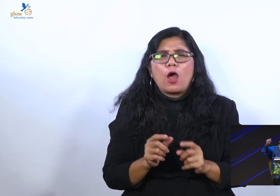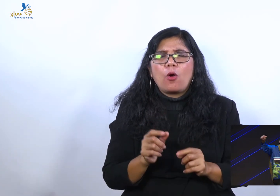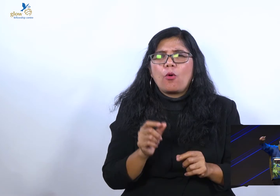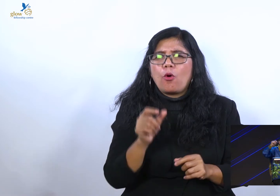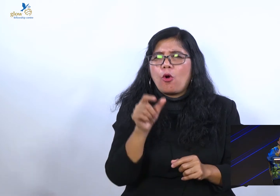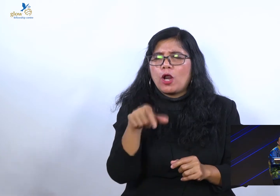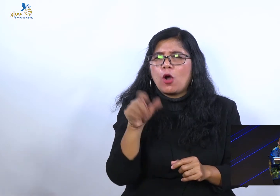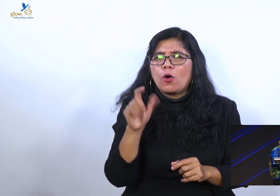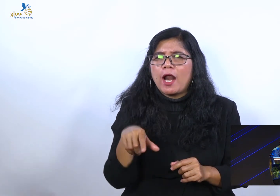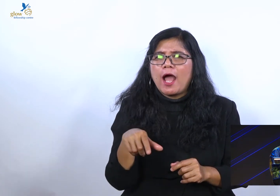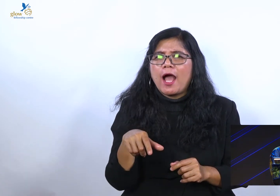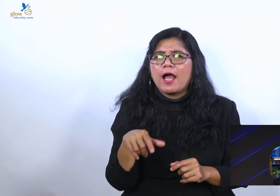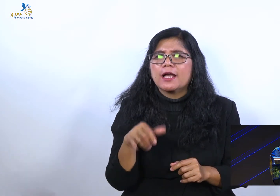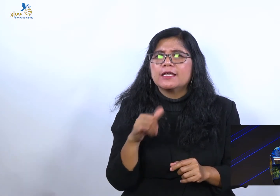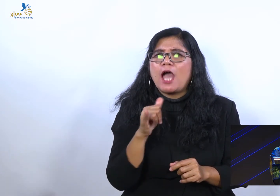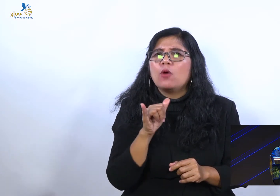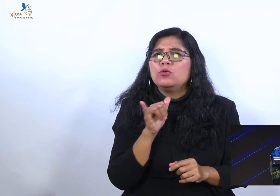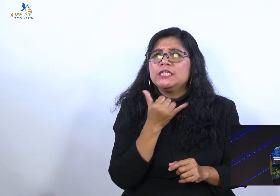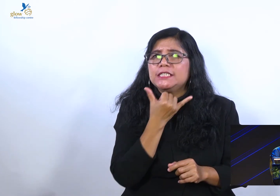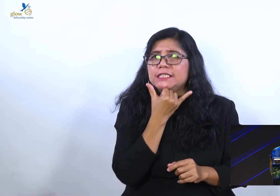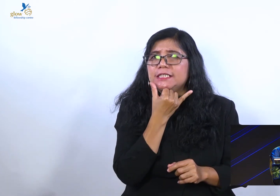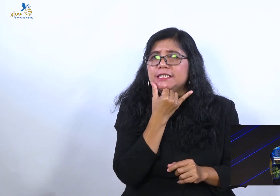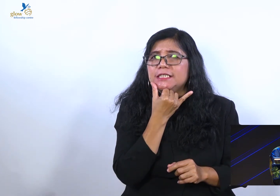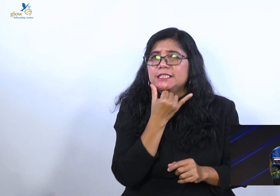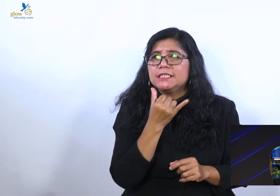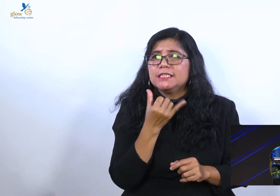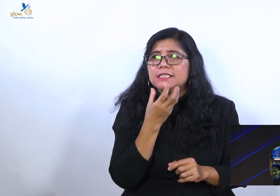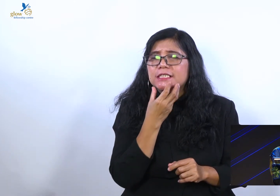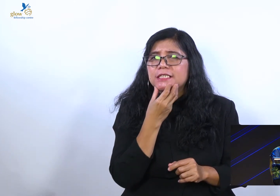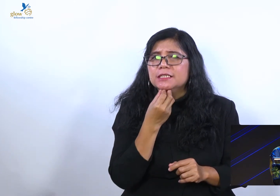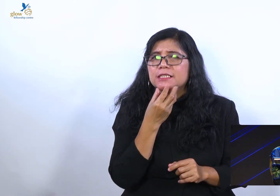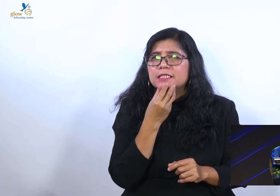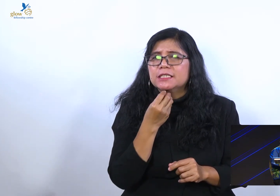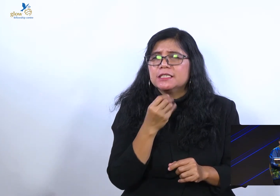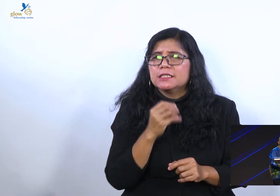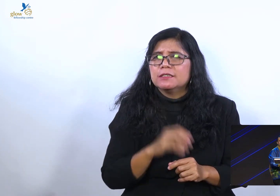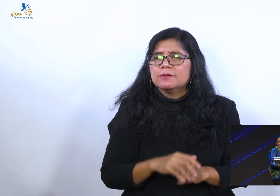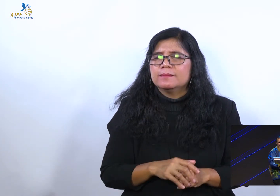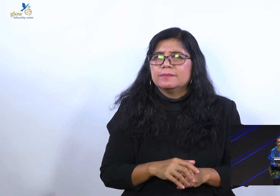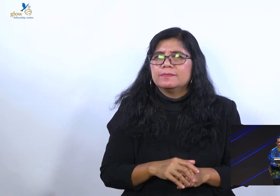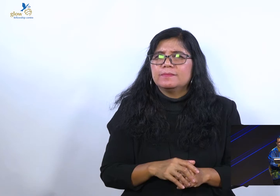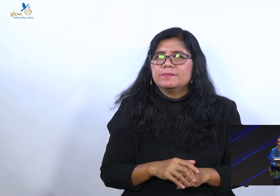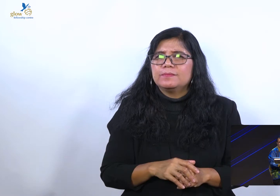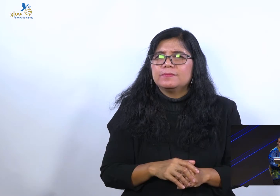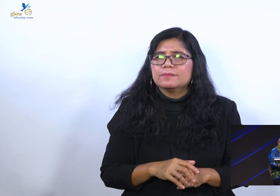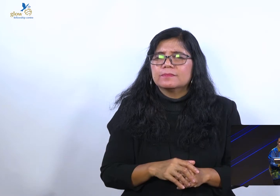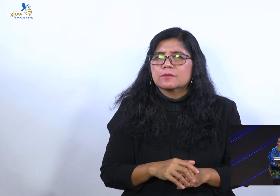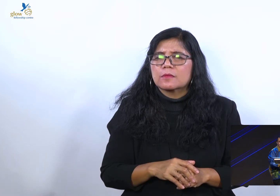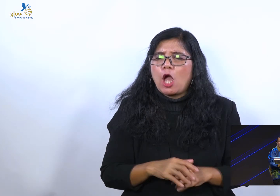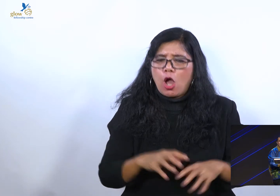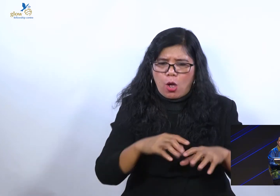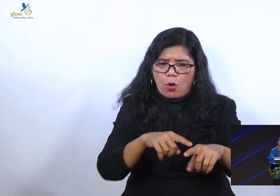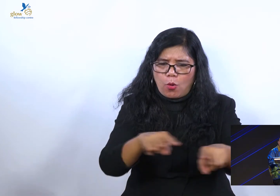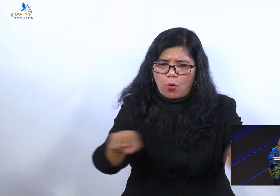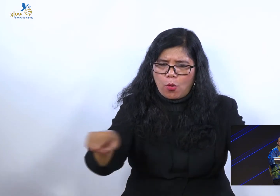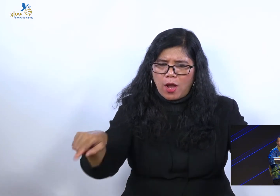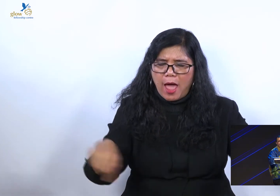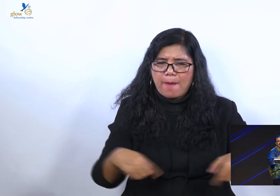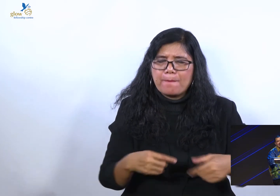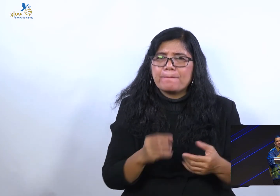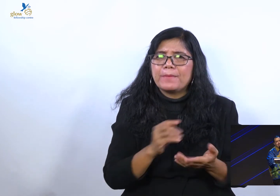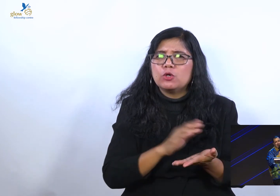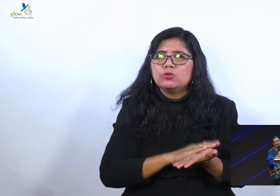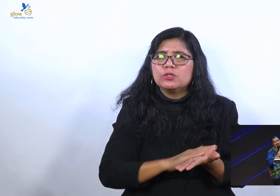akarnya dari Yahudi. Nah, kolam pentahiran buat orang Yahudi namanya